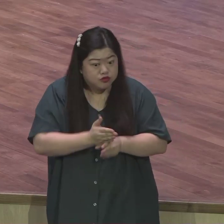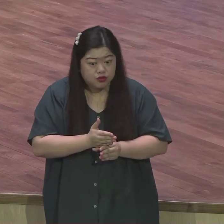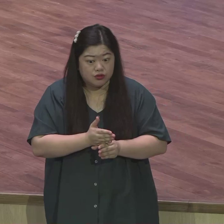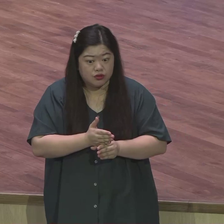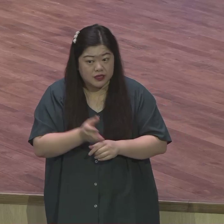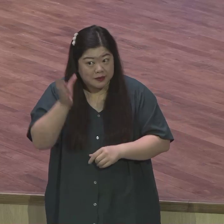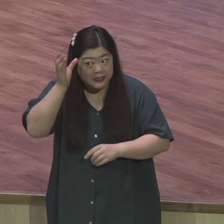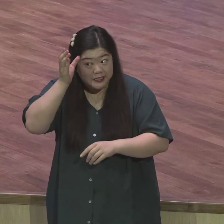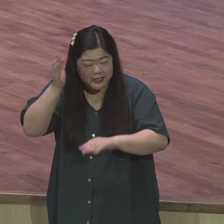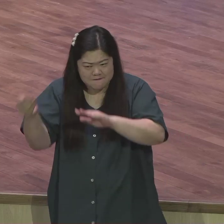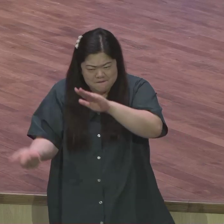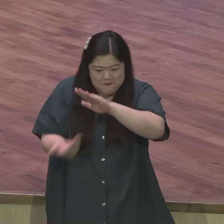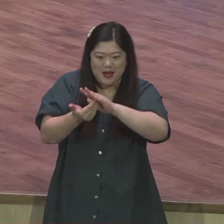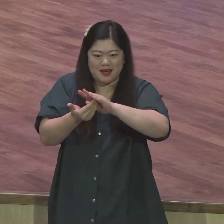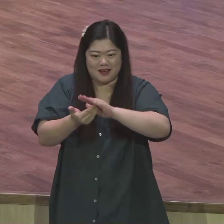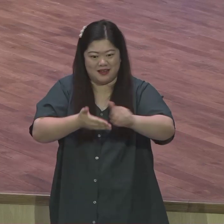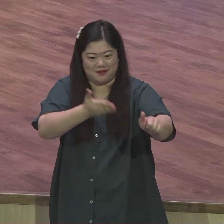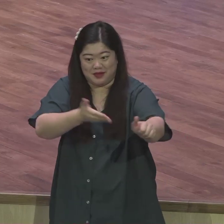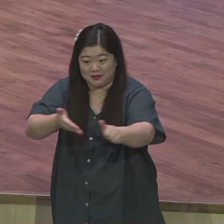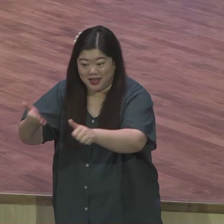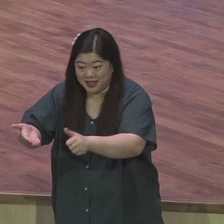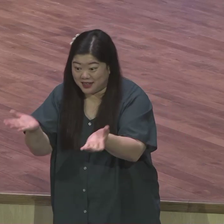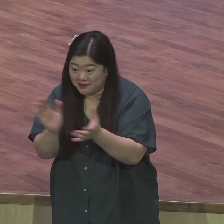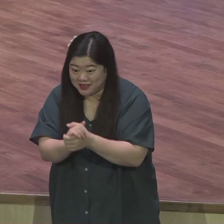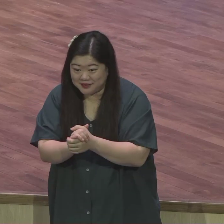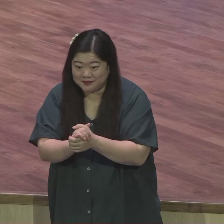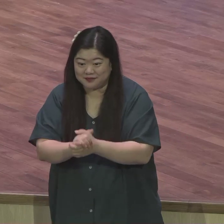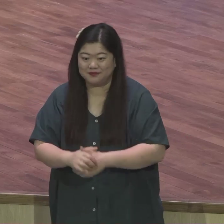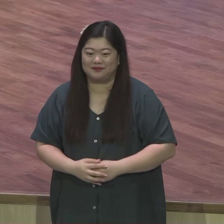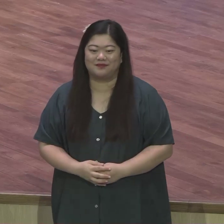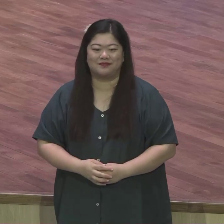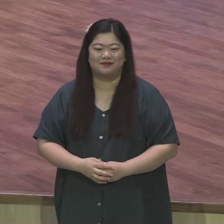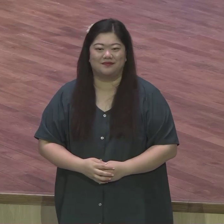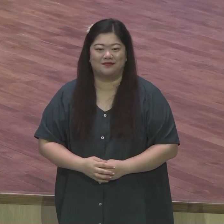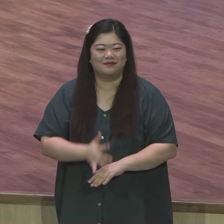절대 제자들 다 되시길 제모로 축복합니다 결론입니다